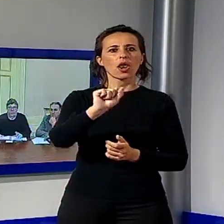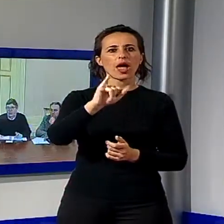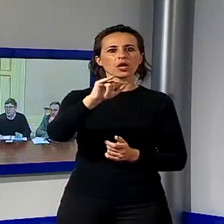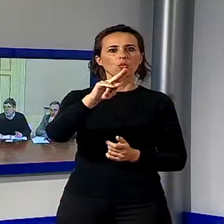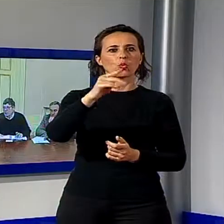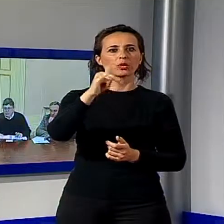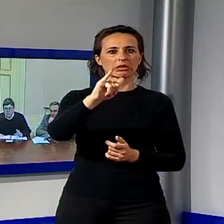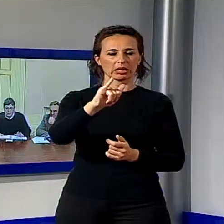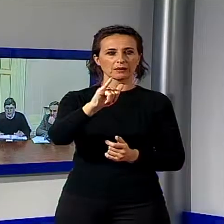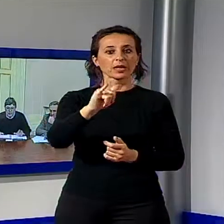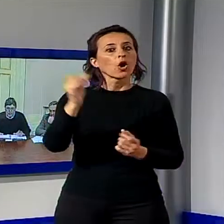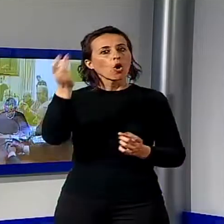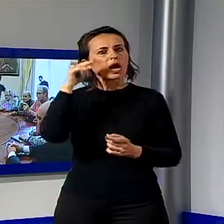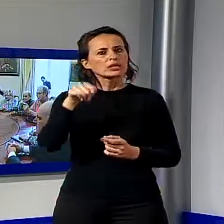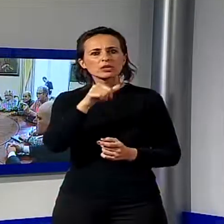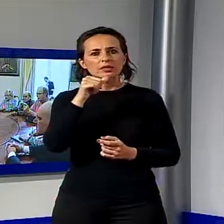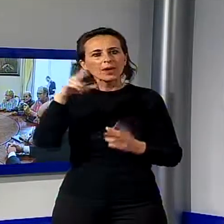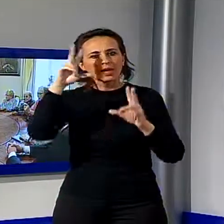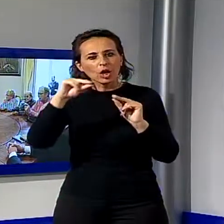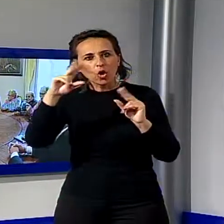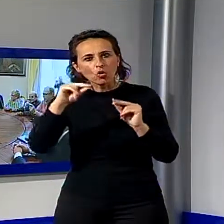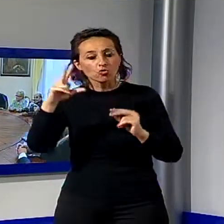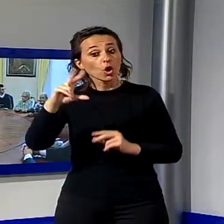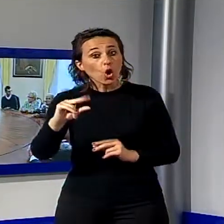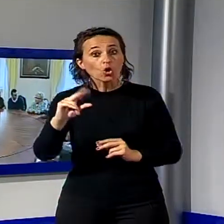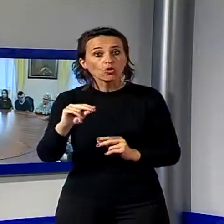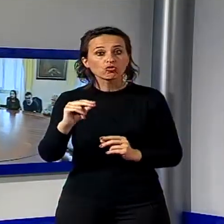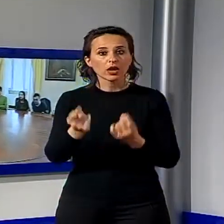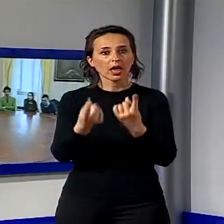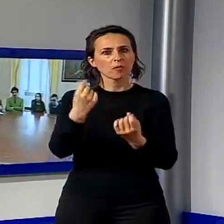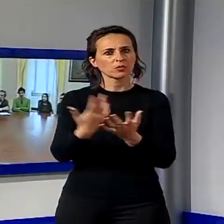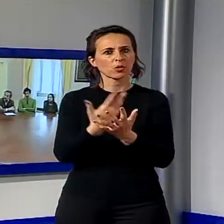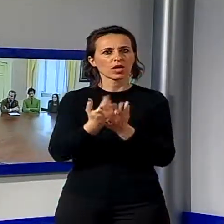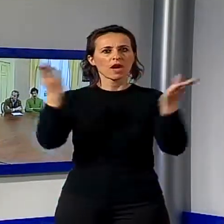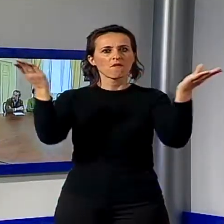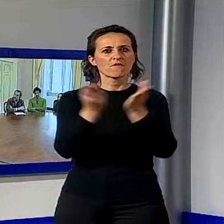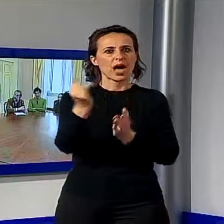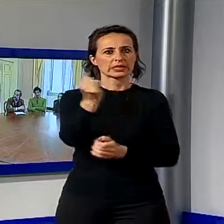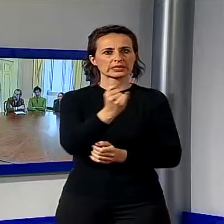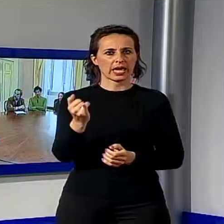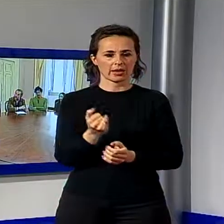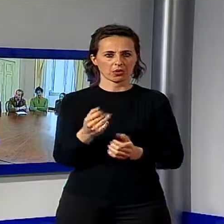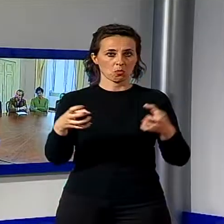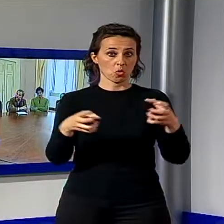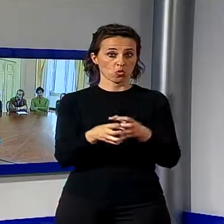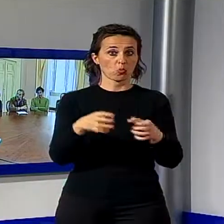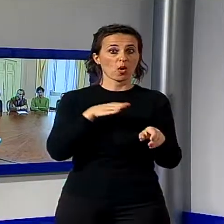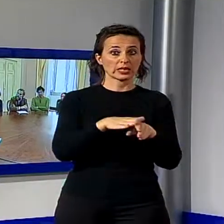conoscere e riconoscere le erbe spontanee della Valle del Serchio. Un gruppo di esperti e appassionati, coordinati dal